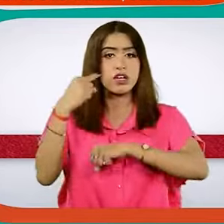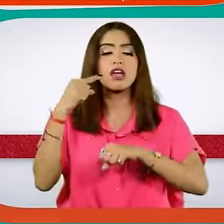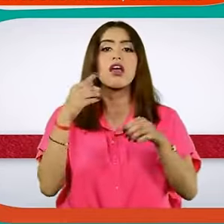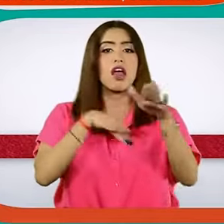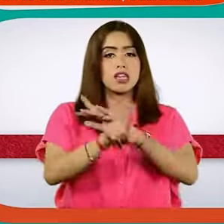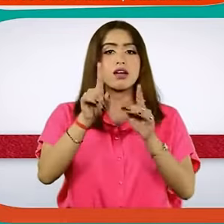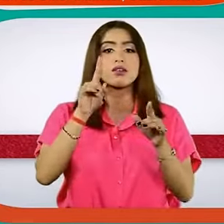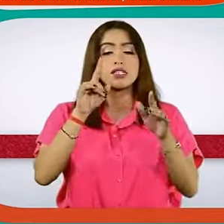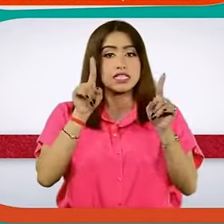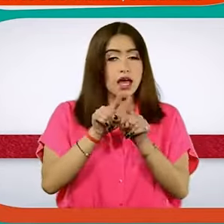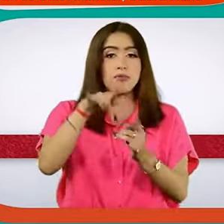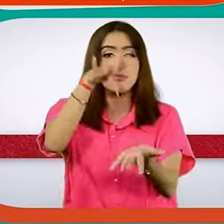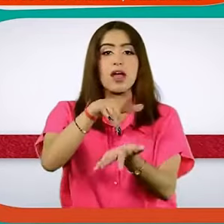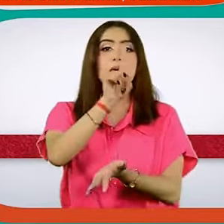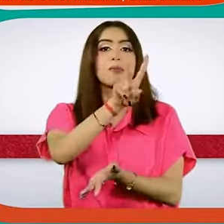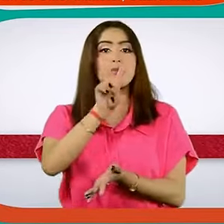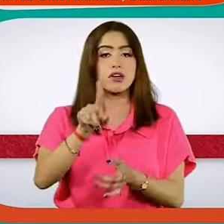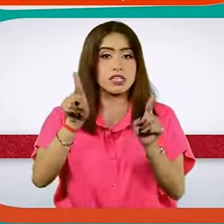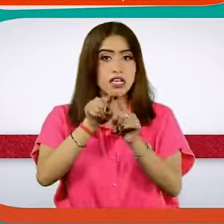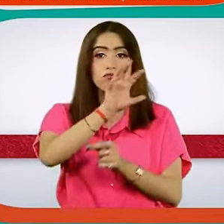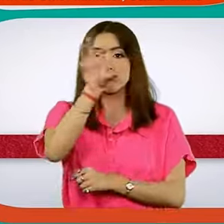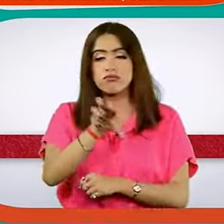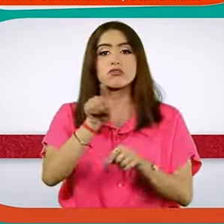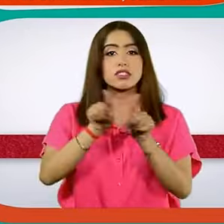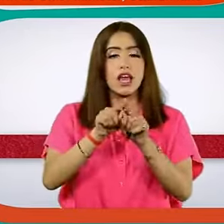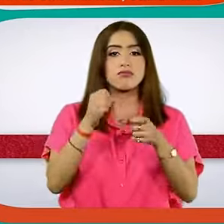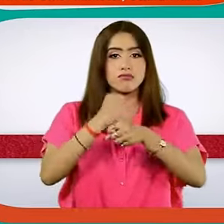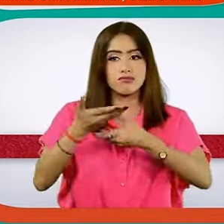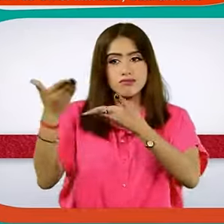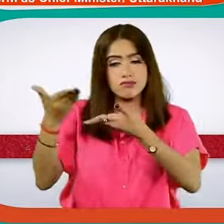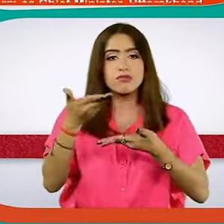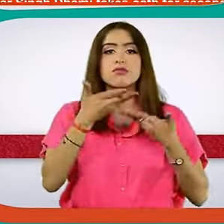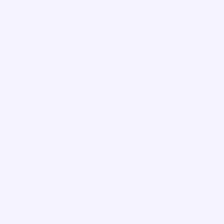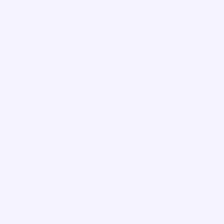सीम योगी के शपत ग्रहन समारों के लिए 12 राज्यों के सीम को आमंतरन पेचा गया है।